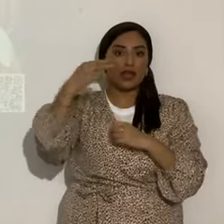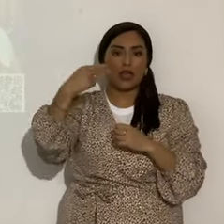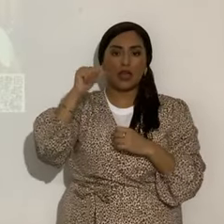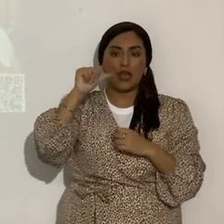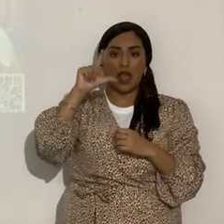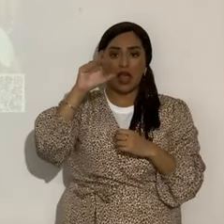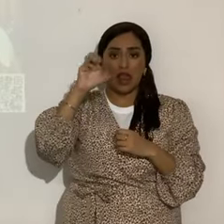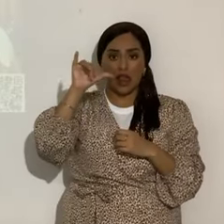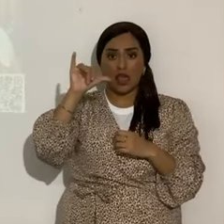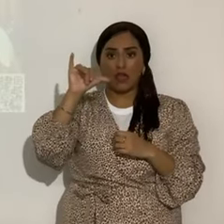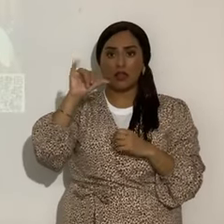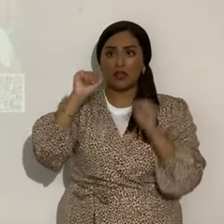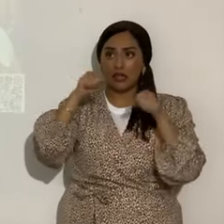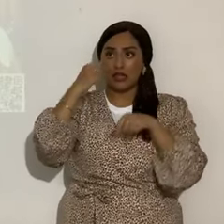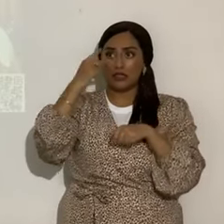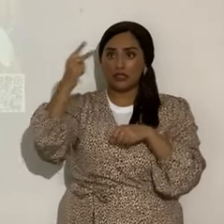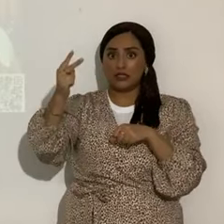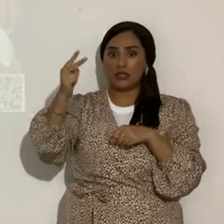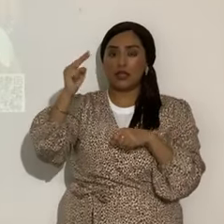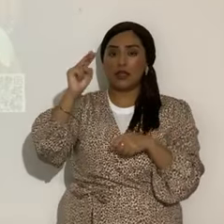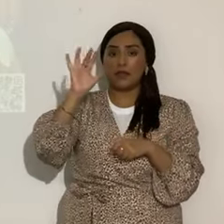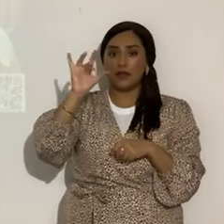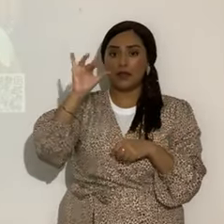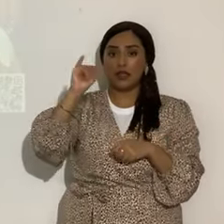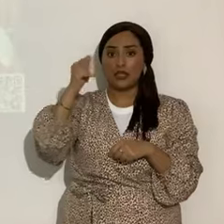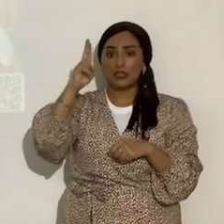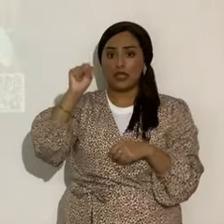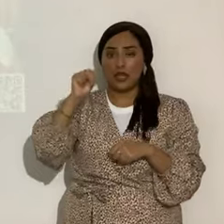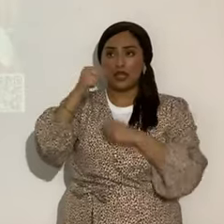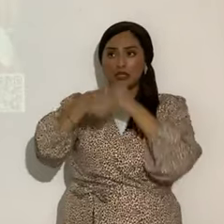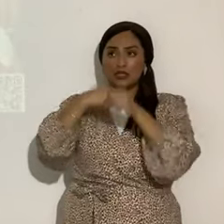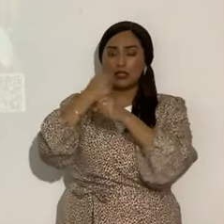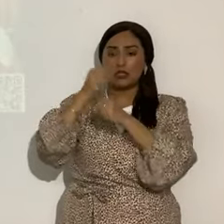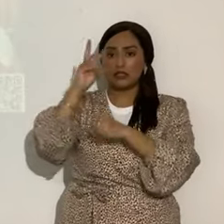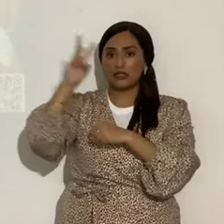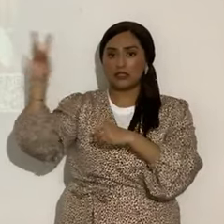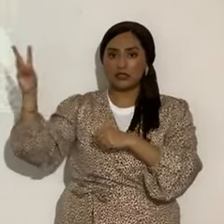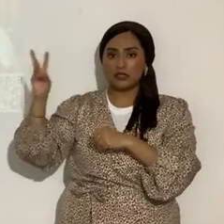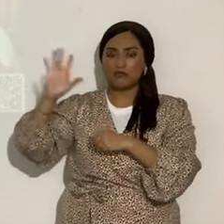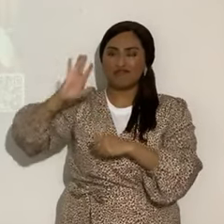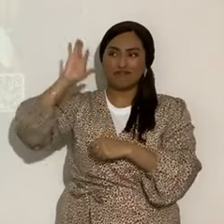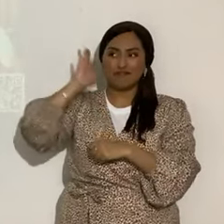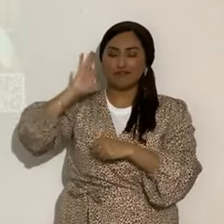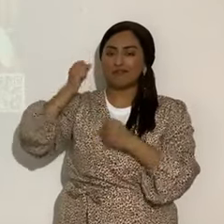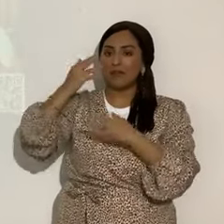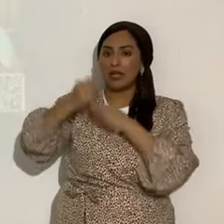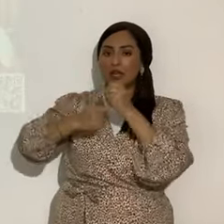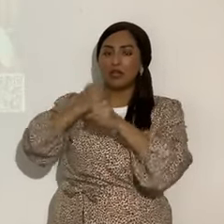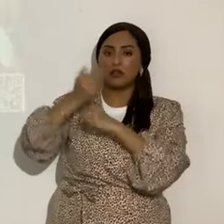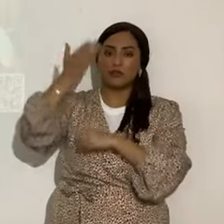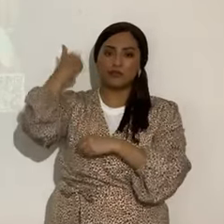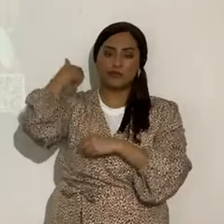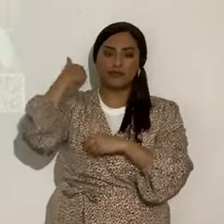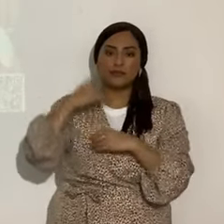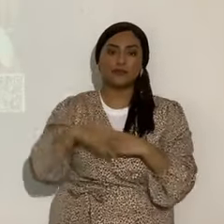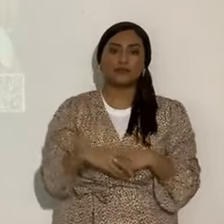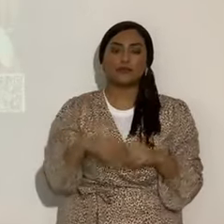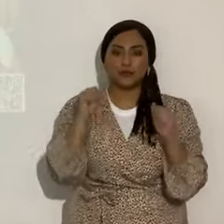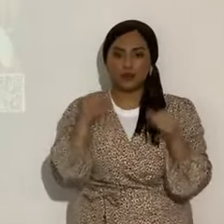25 de enero del año 66, después de Yahshua Mashiach. Eso sí pueden anotarlo,